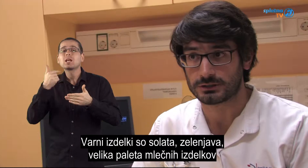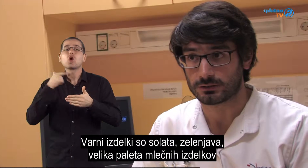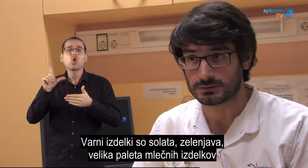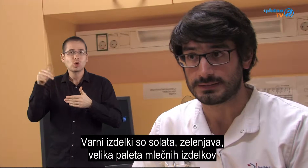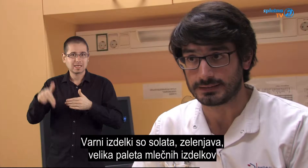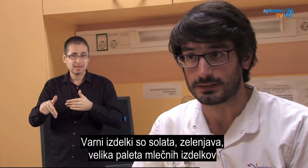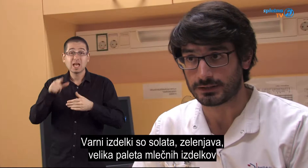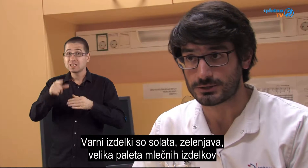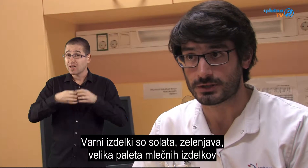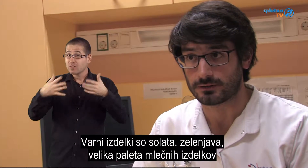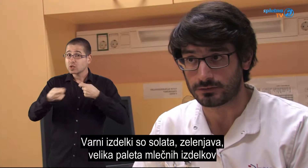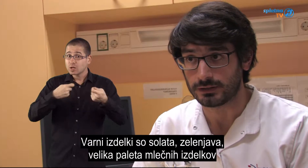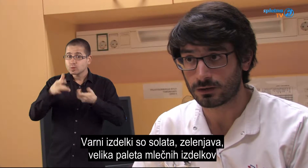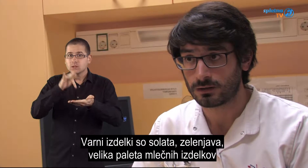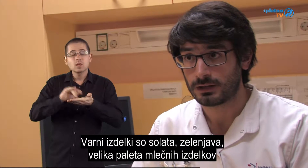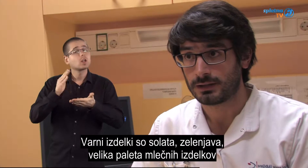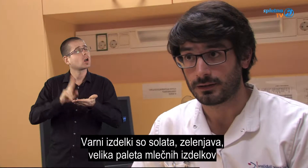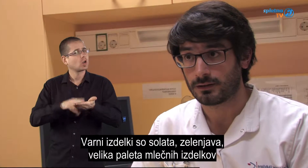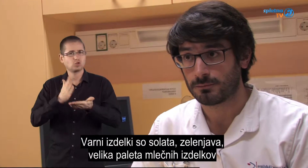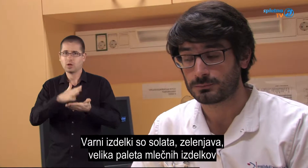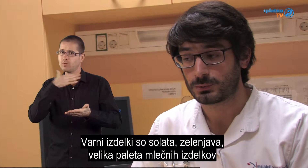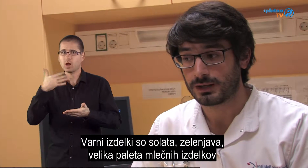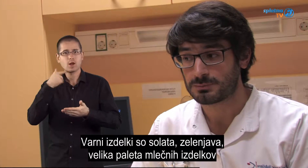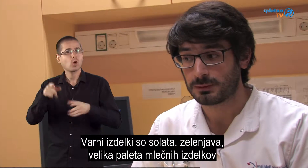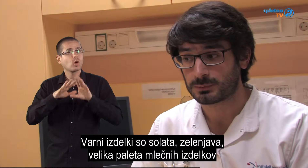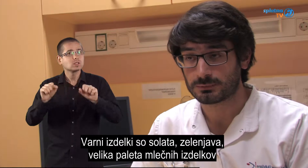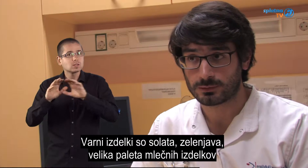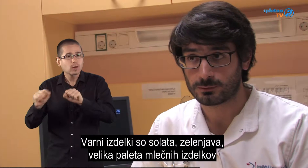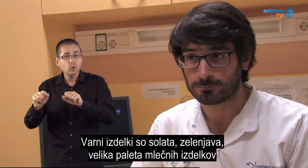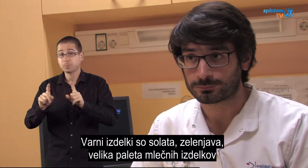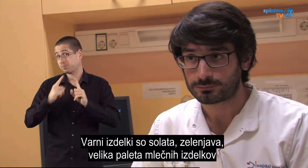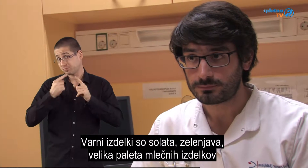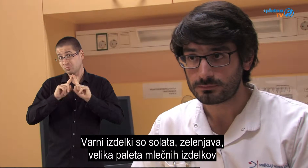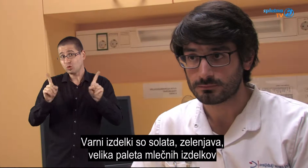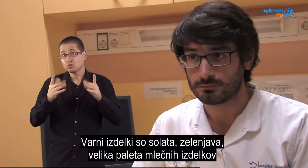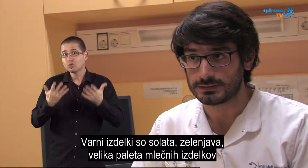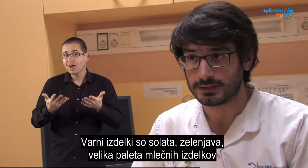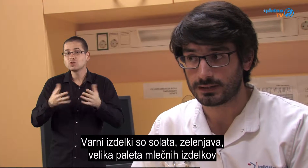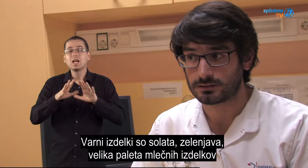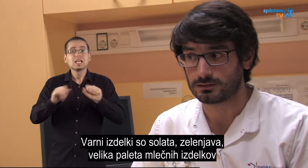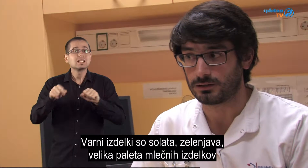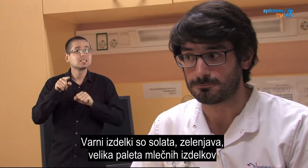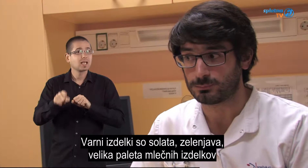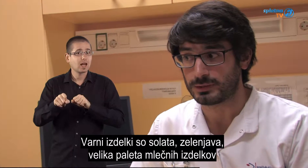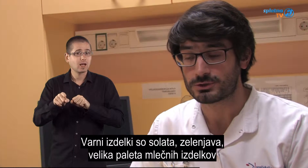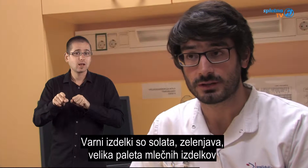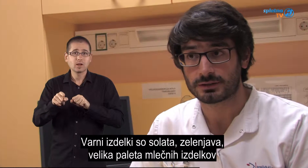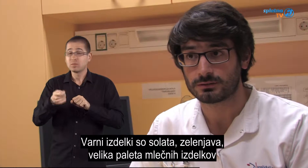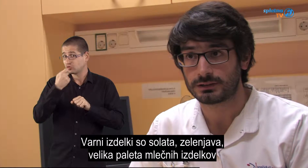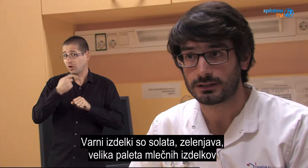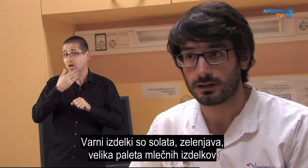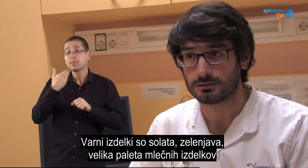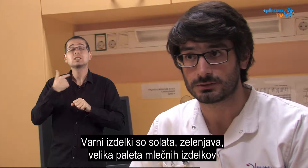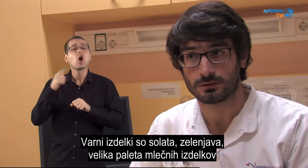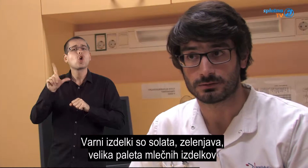teh večjih trgovstih centrih reži veliko. Drugače pa, pravzaprav, izdelek, bom rekel, živila